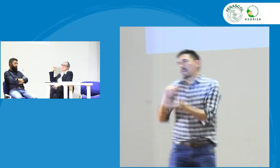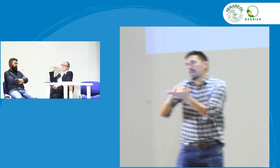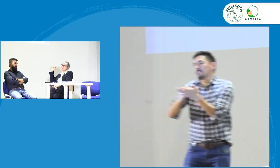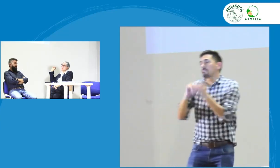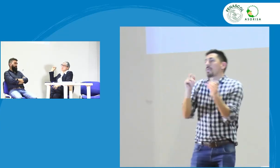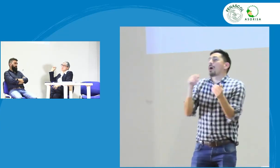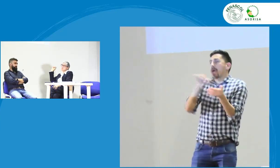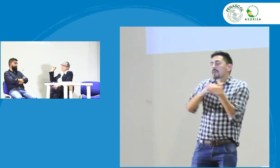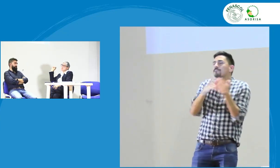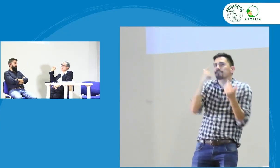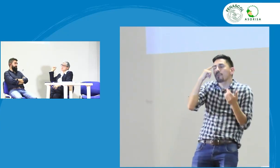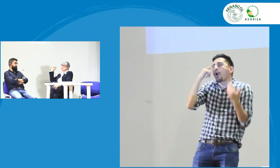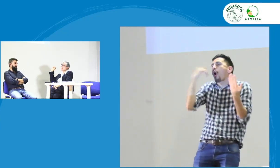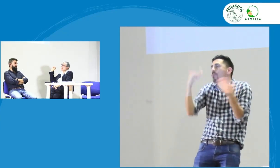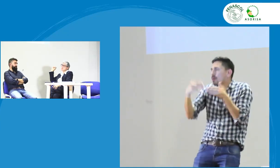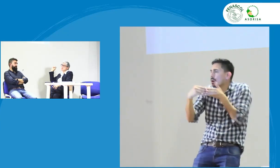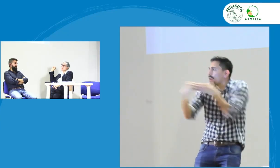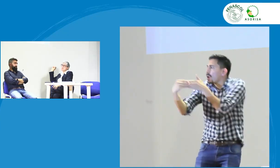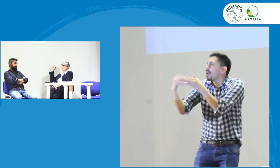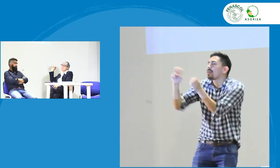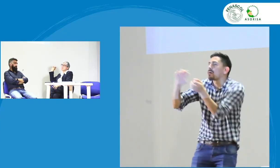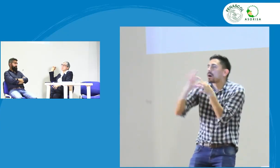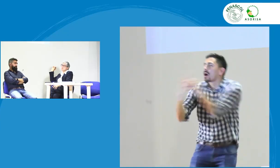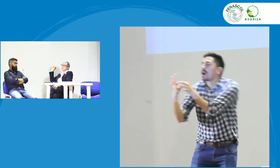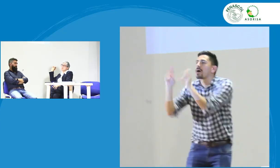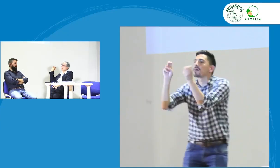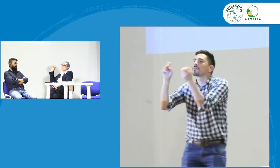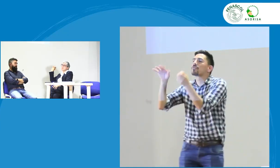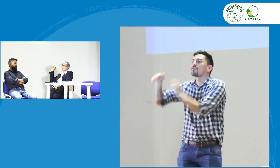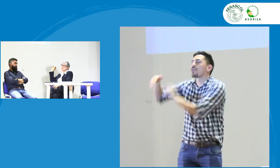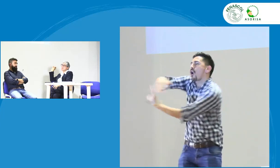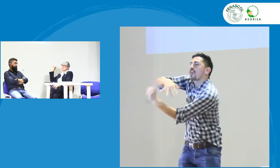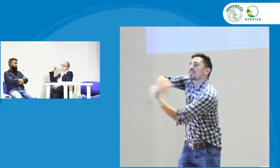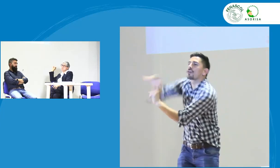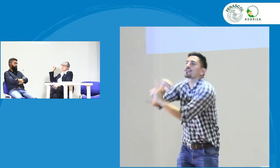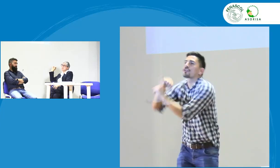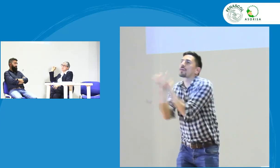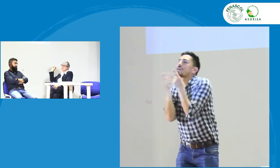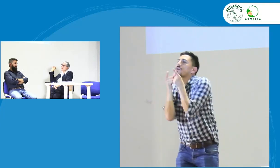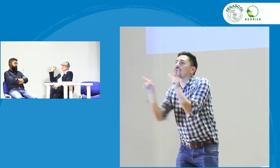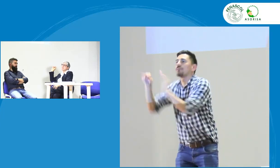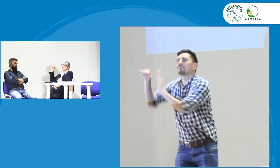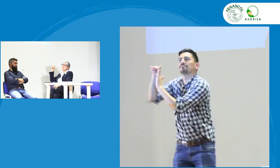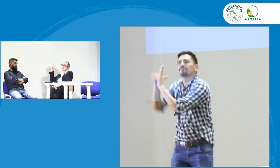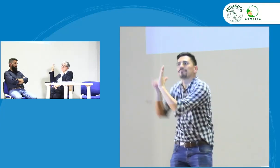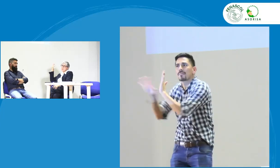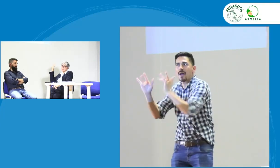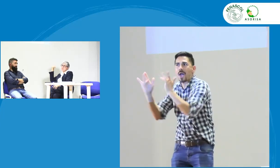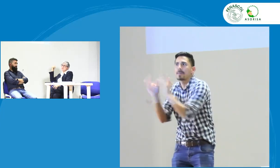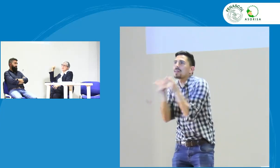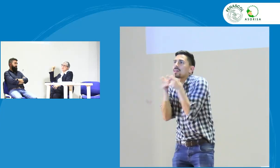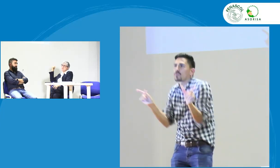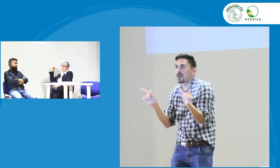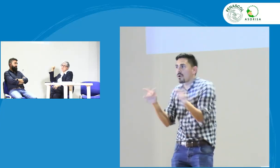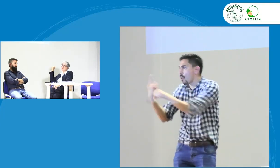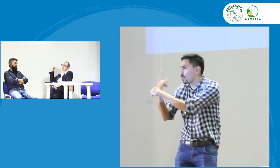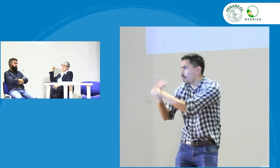evoluciona entonces hay que tener en cuenta eso se van a dar unas guías de acuerdo también hay que pensar cómo